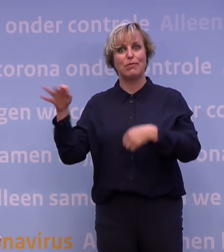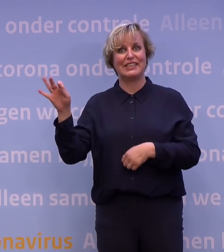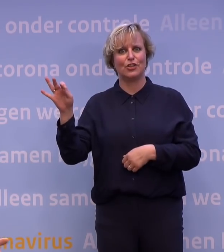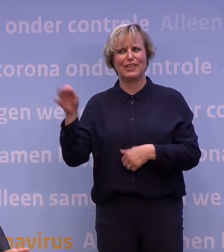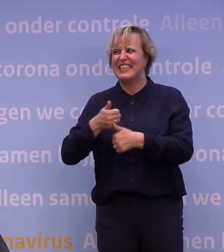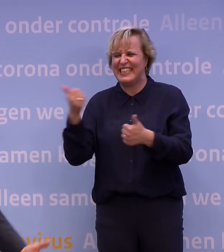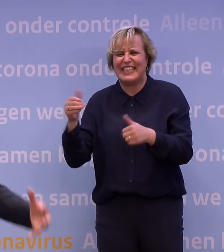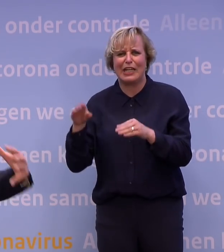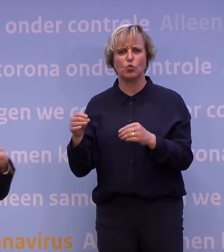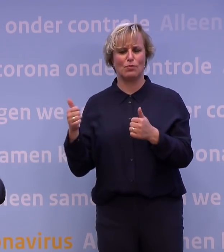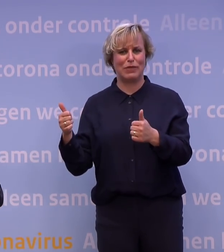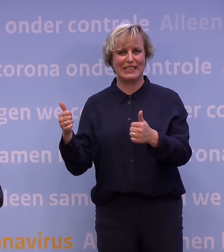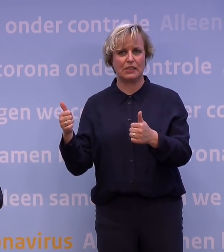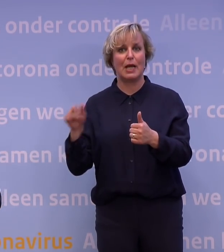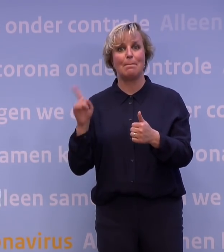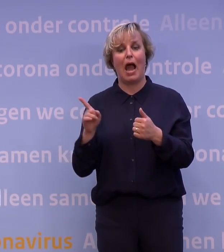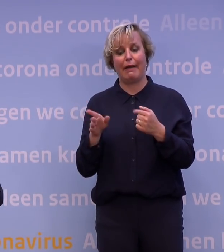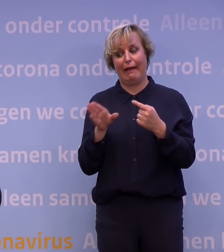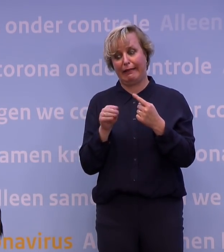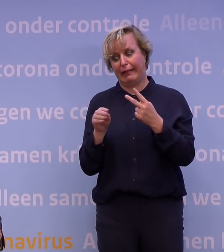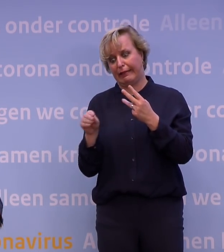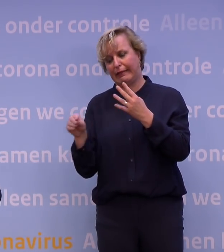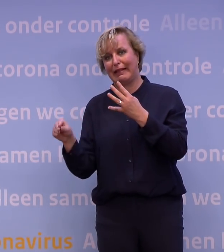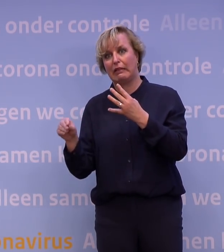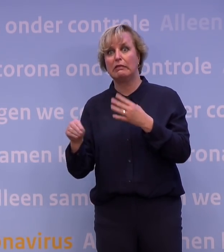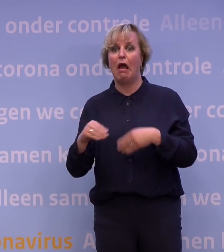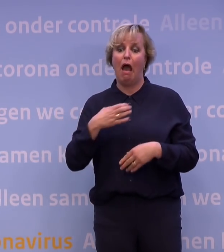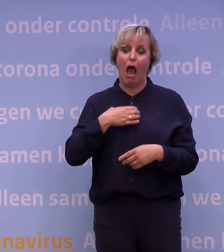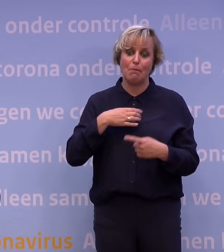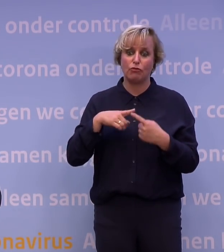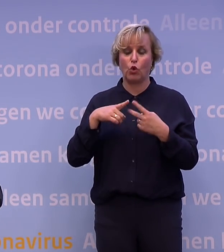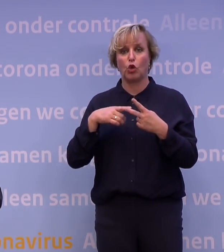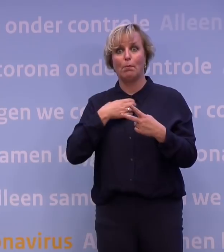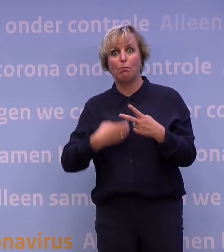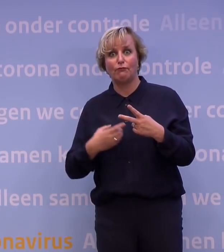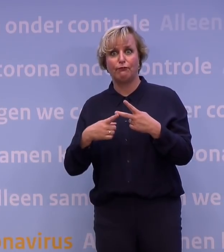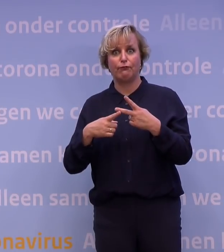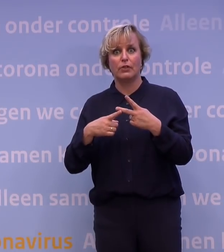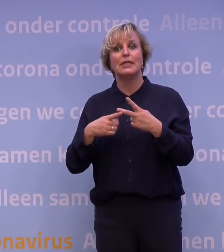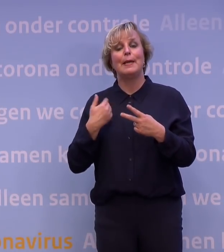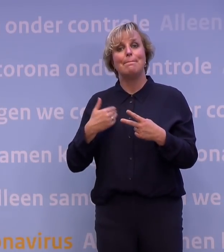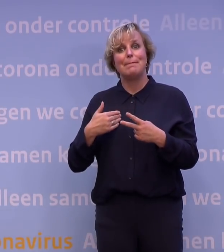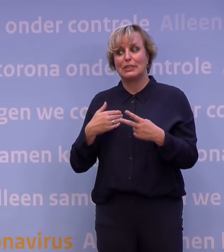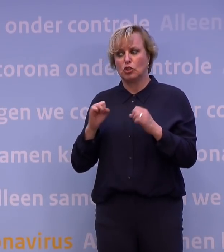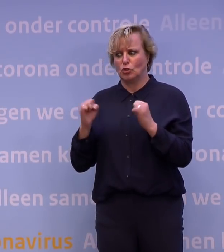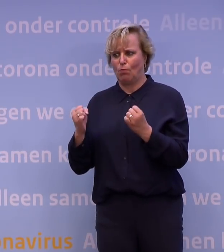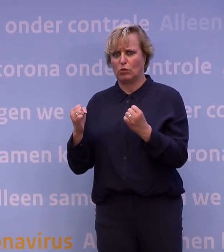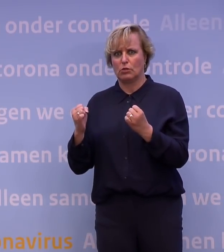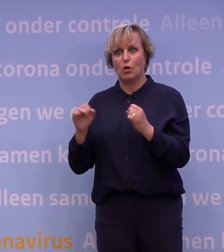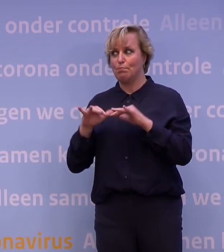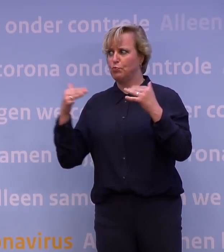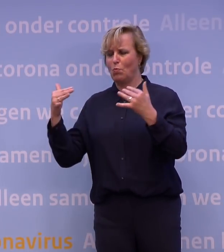verschrikkelijk zijn best doet, maar als je de hele optelsom neemt van de sport, amateur en prof, en je ziet hoeveel mensen daar sporten, maar ook hoeveel publiek er is.